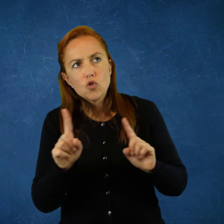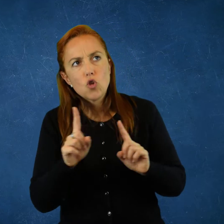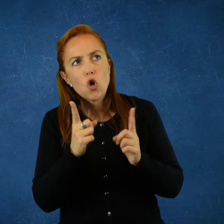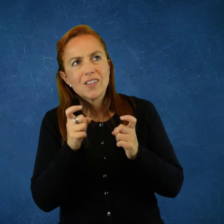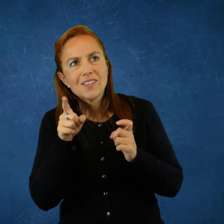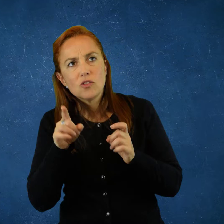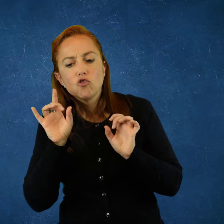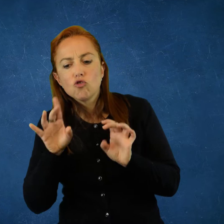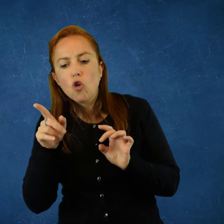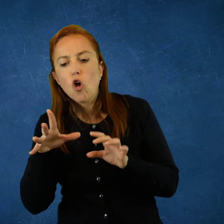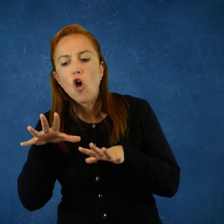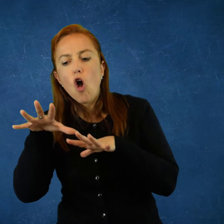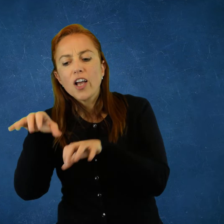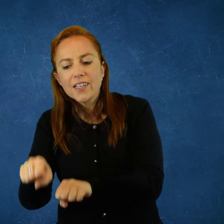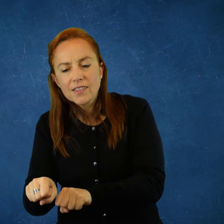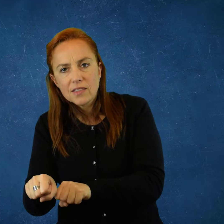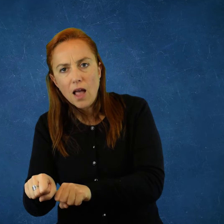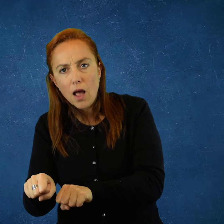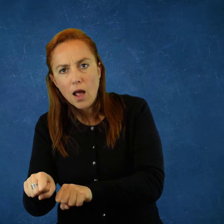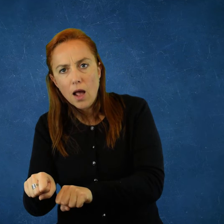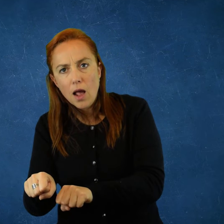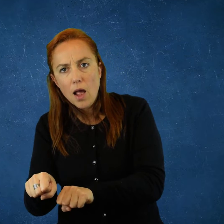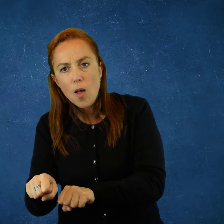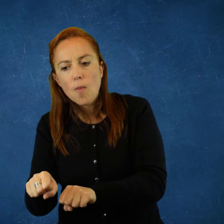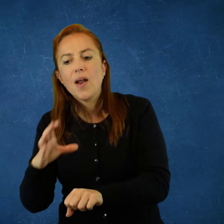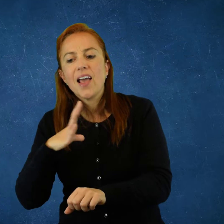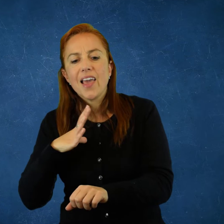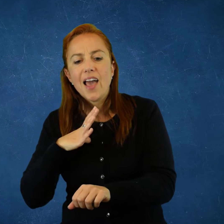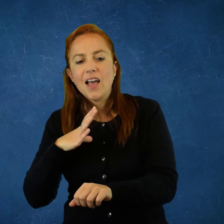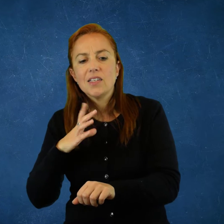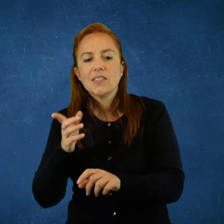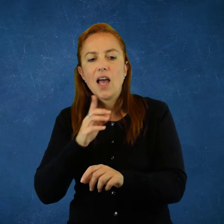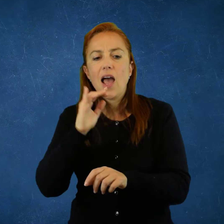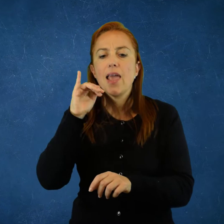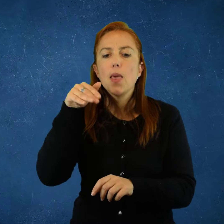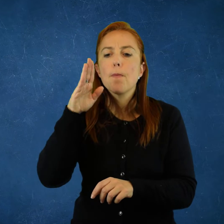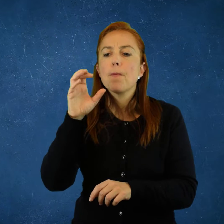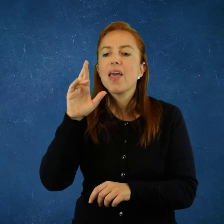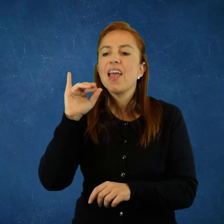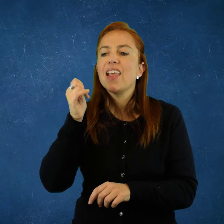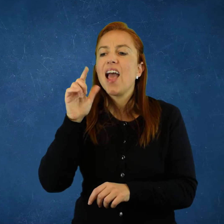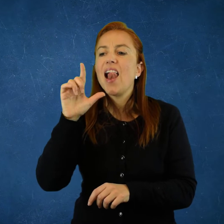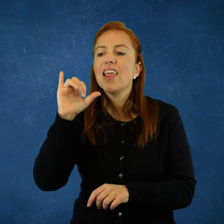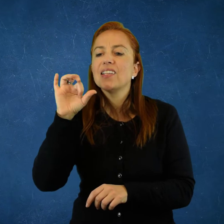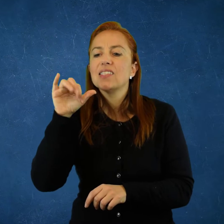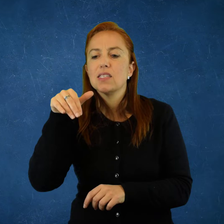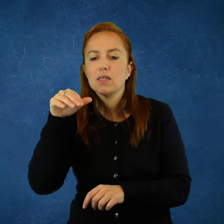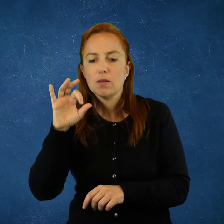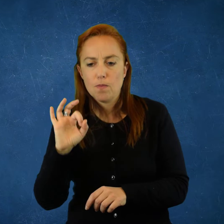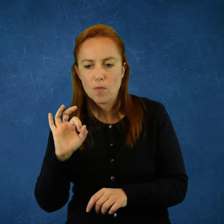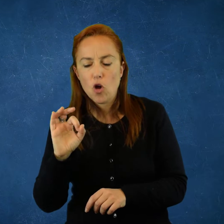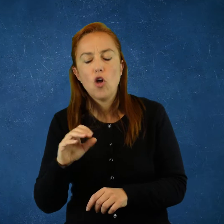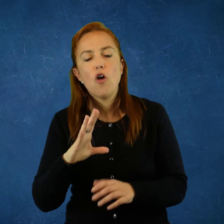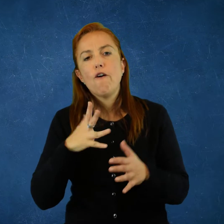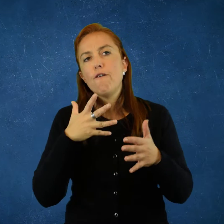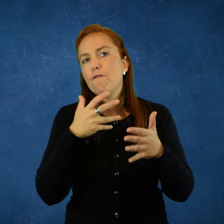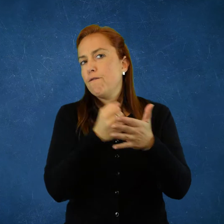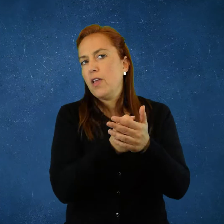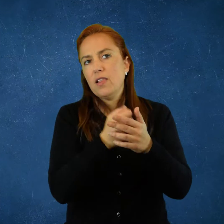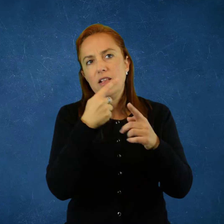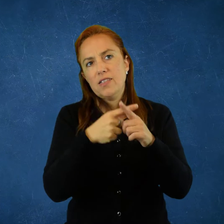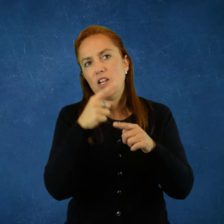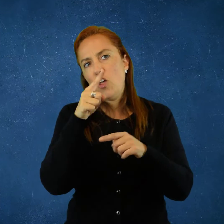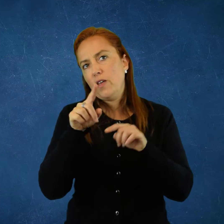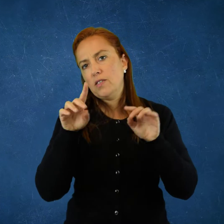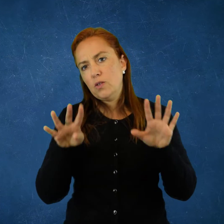territorial. Pero no es necesario que haya conquista territorial para que haya imperialismo. En